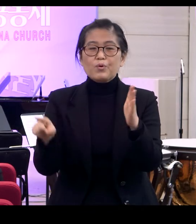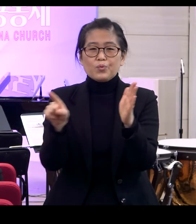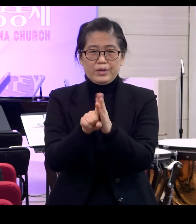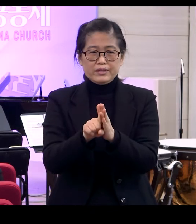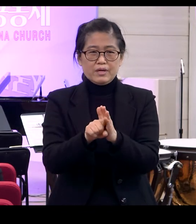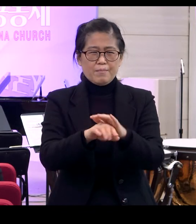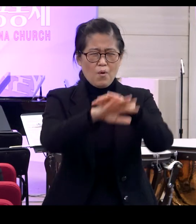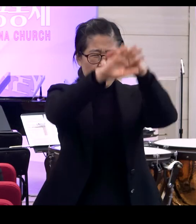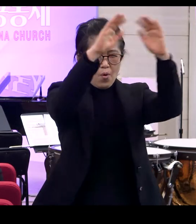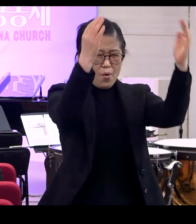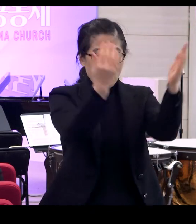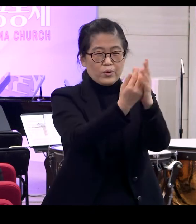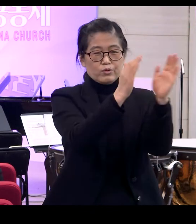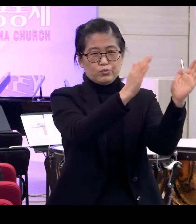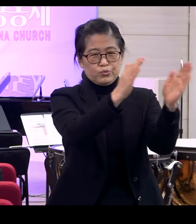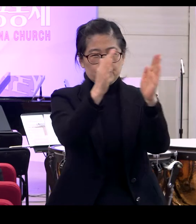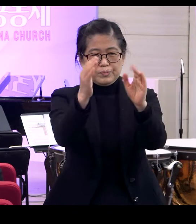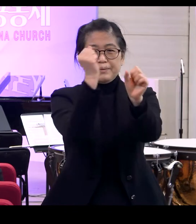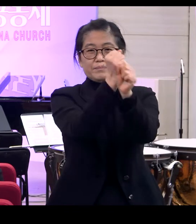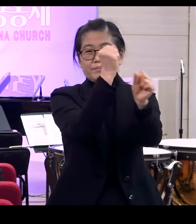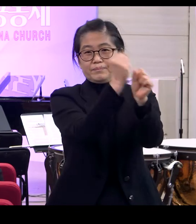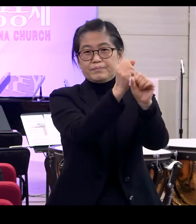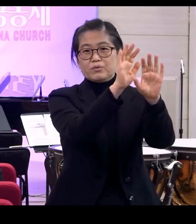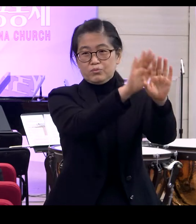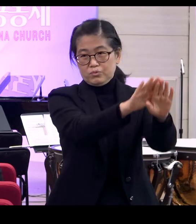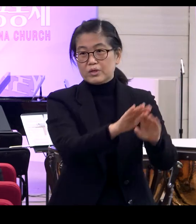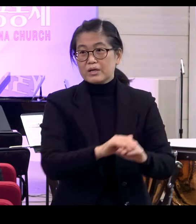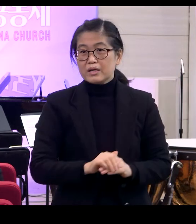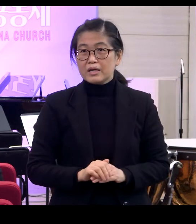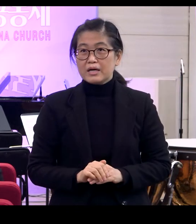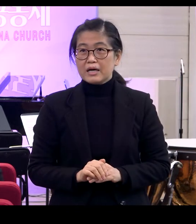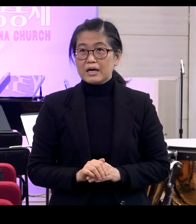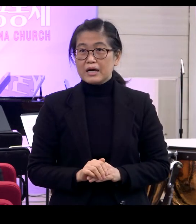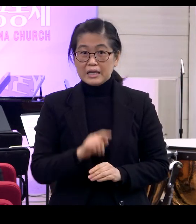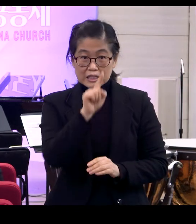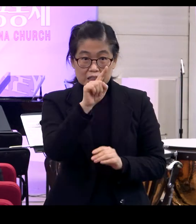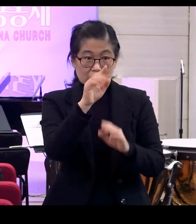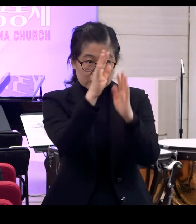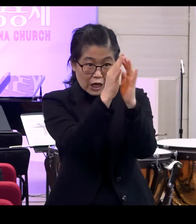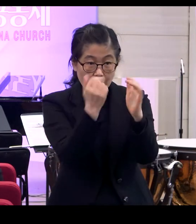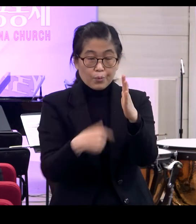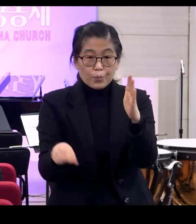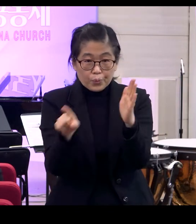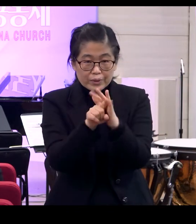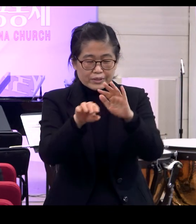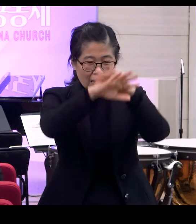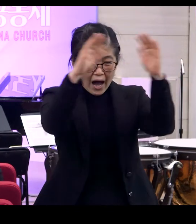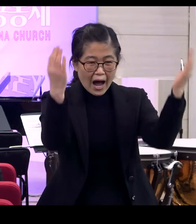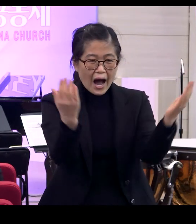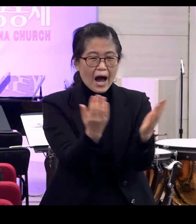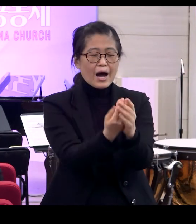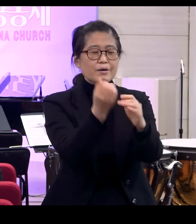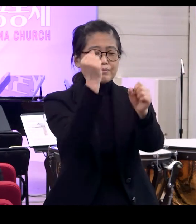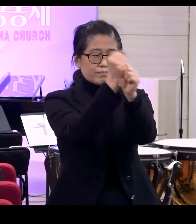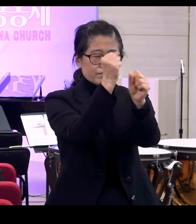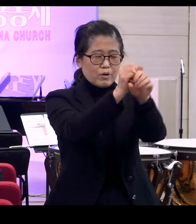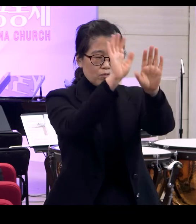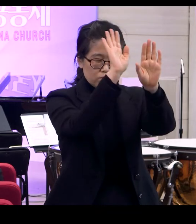하신 모든 준비 작업이에요 그 사람을 위해서 다 만들어 내신 것이다 그 말이에요 이게 성경